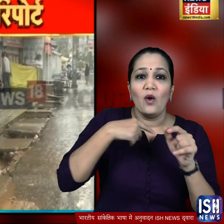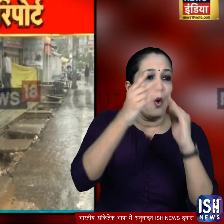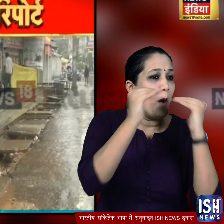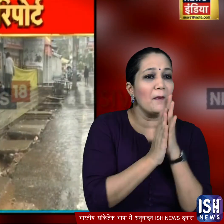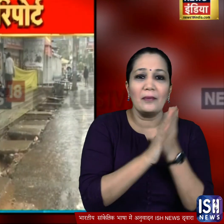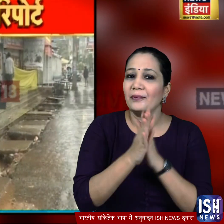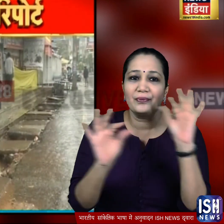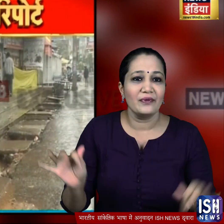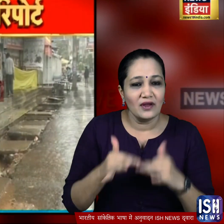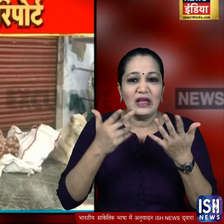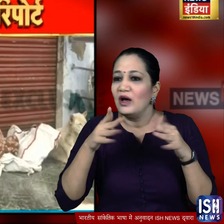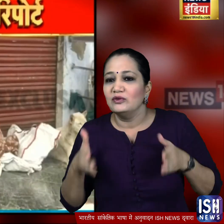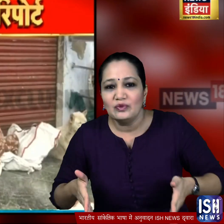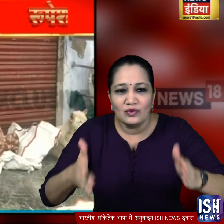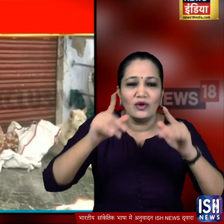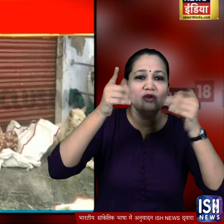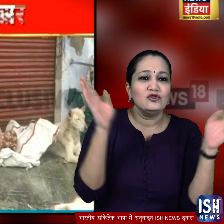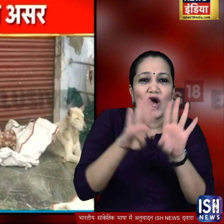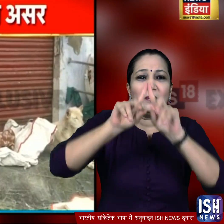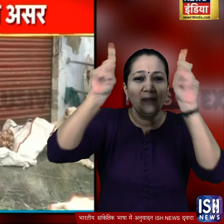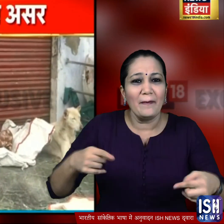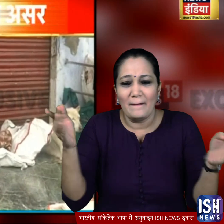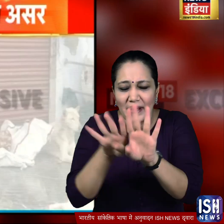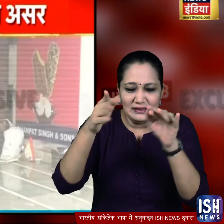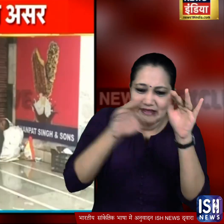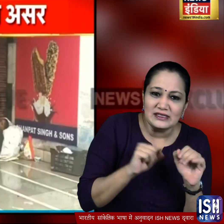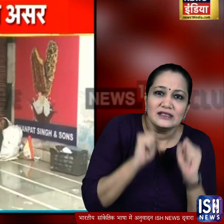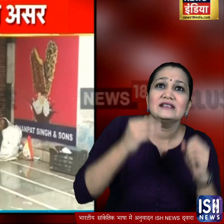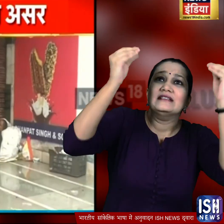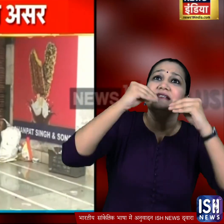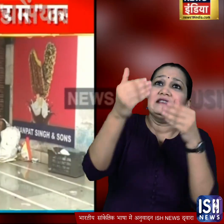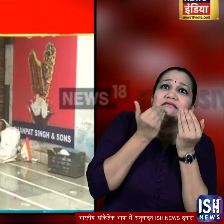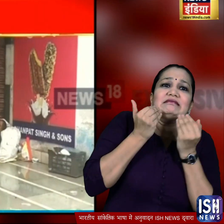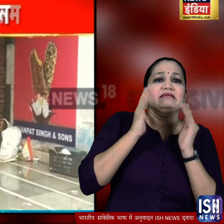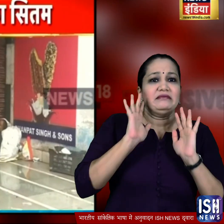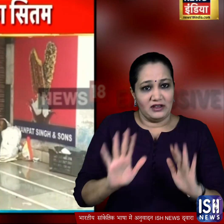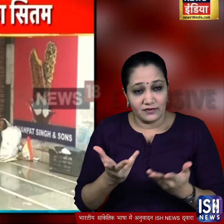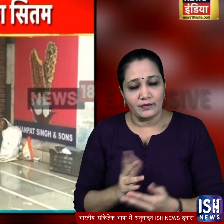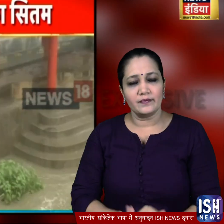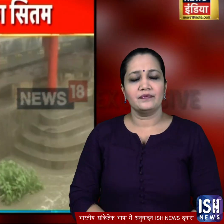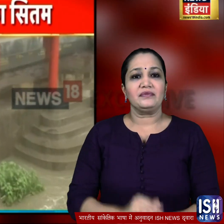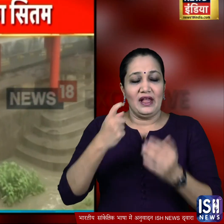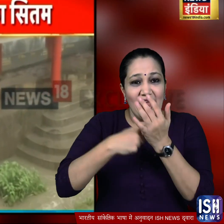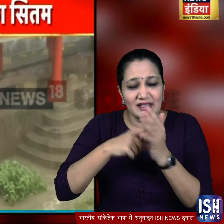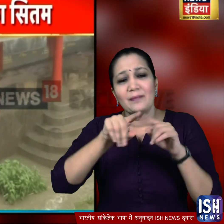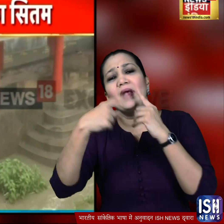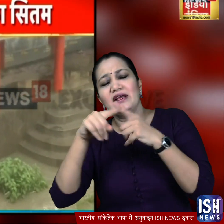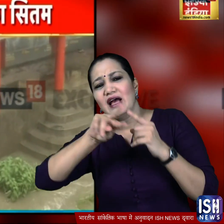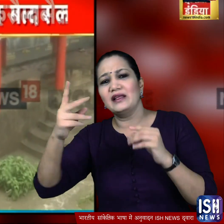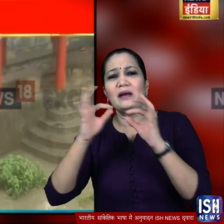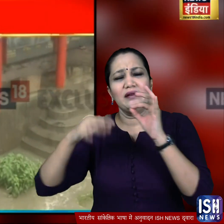ये